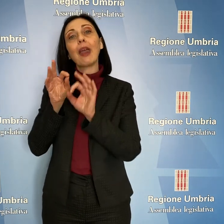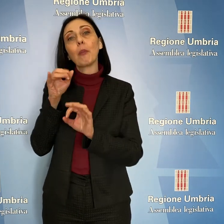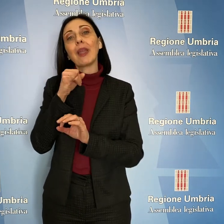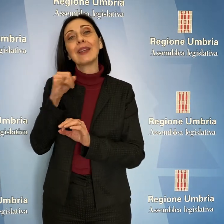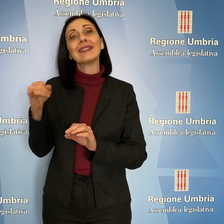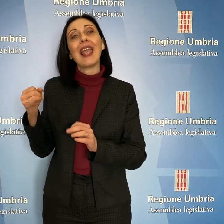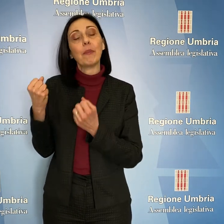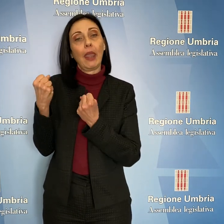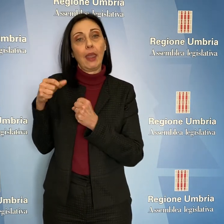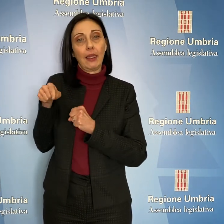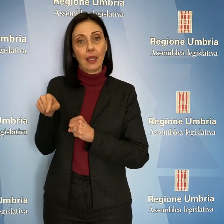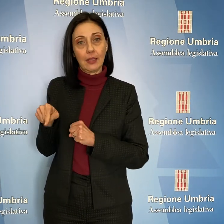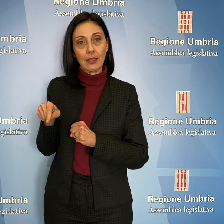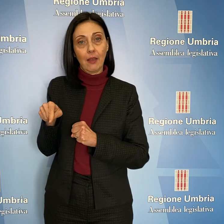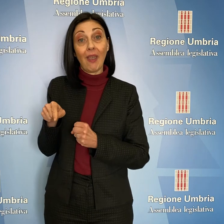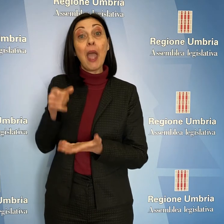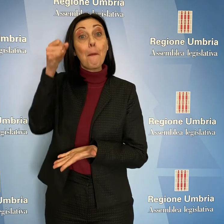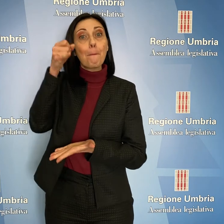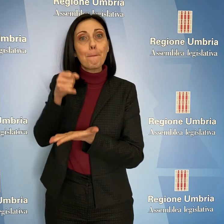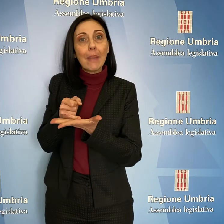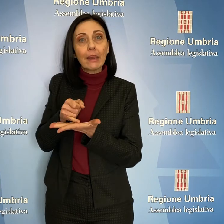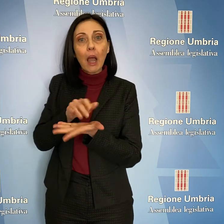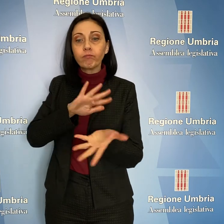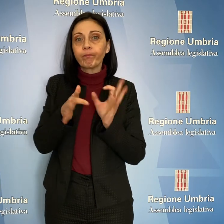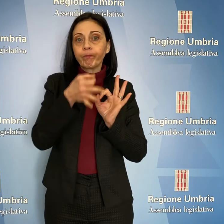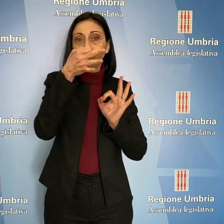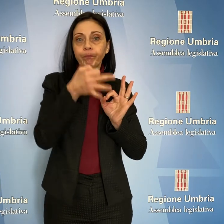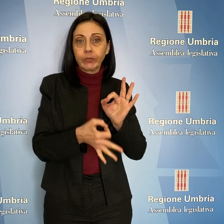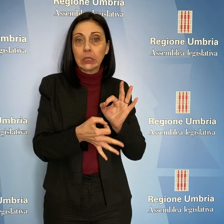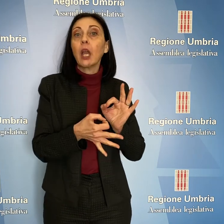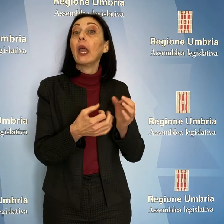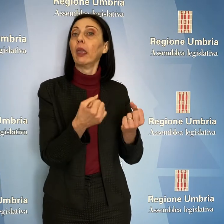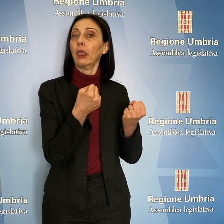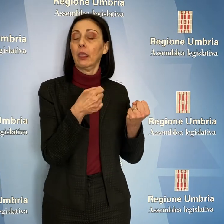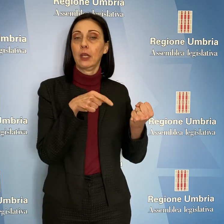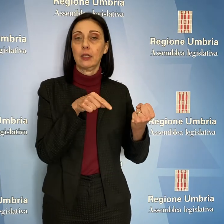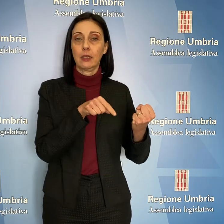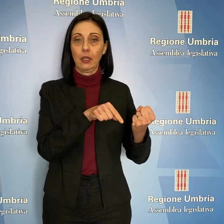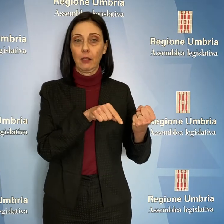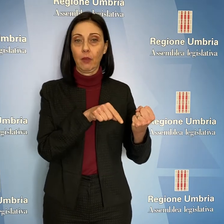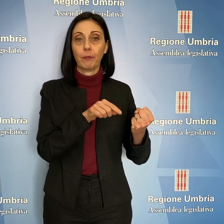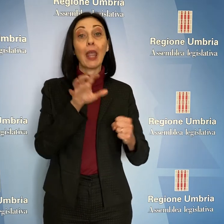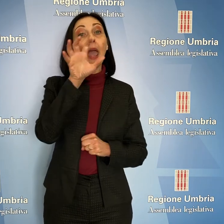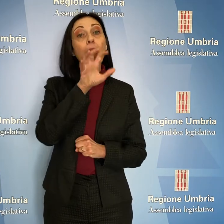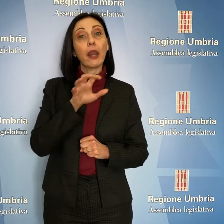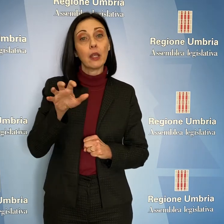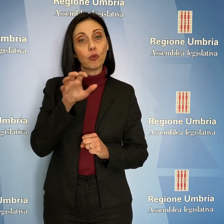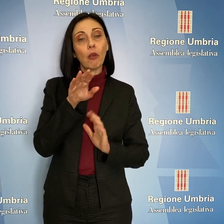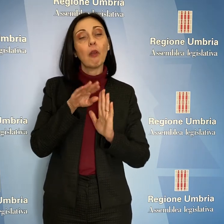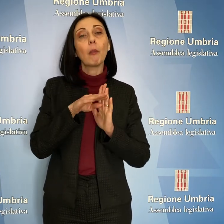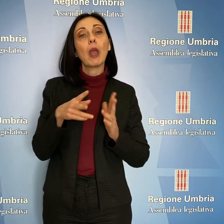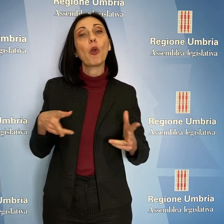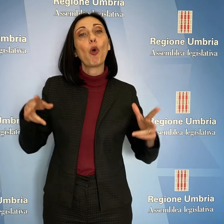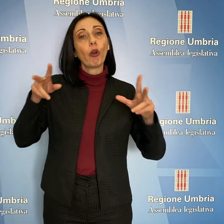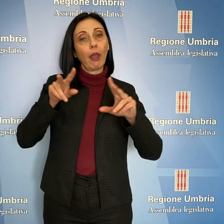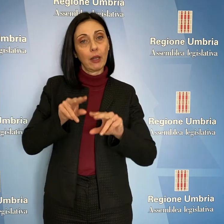delle quali la metà immediatamente implementabili a terapie intensive. Per la regione, con il piano di riorganizzazione,